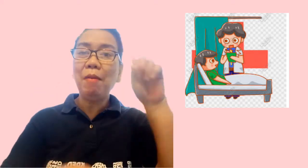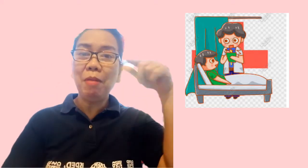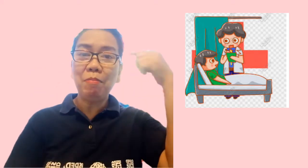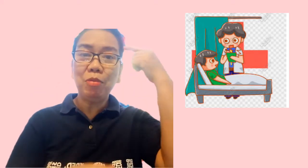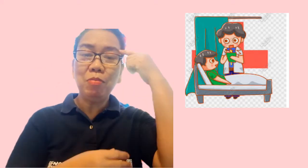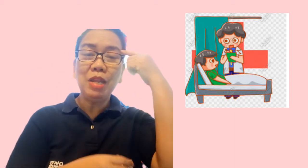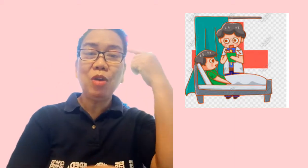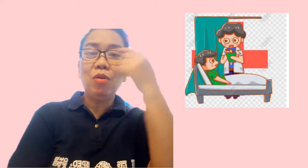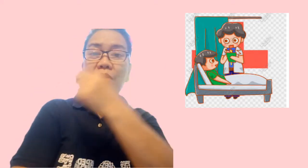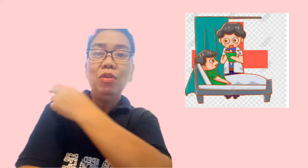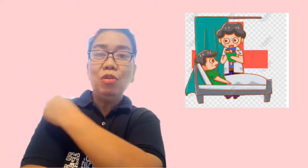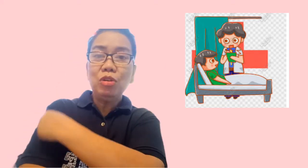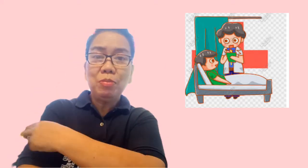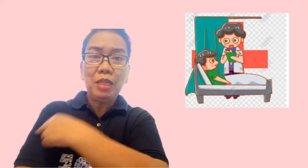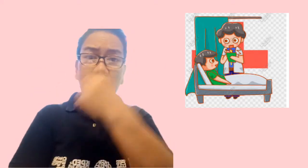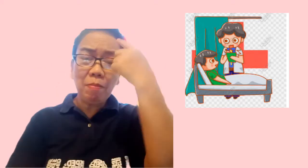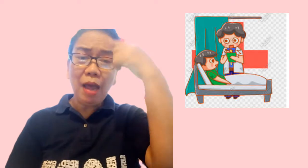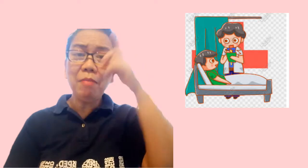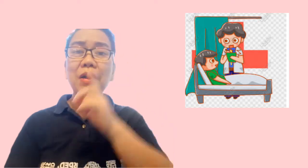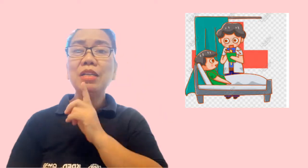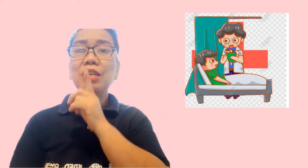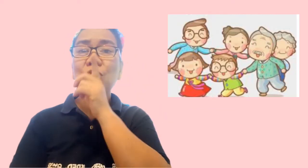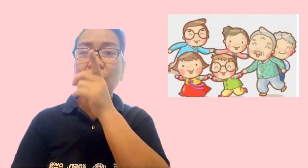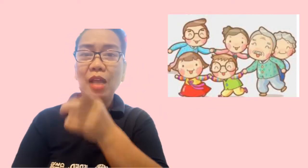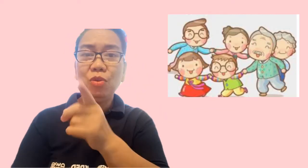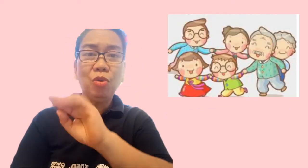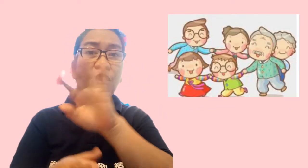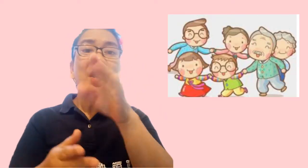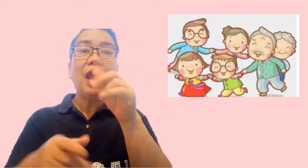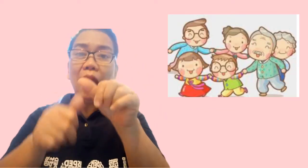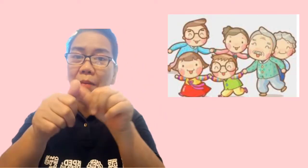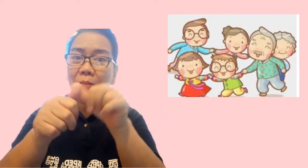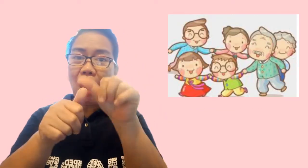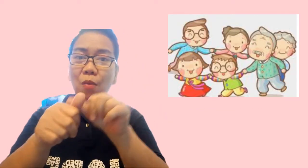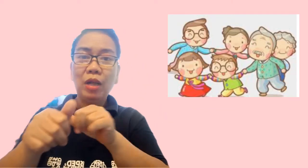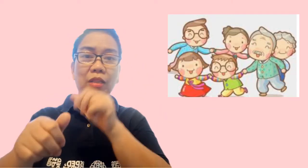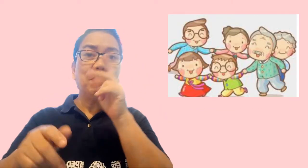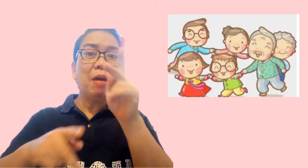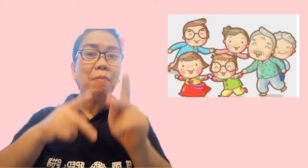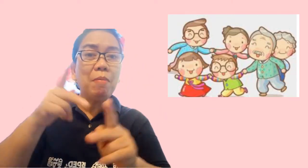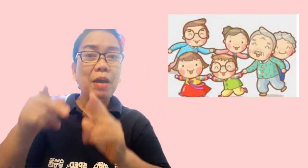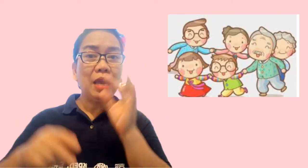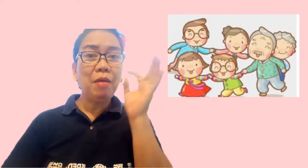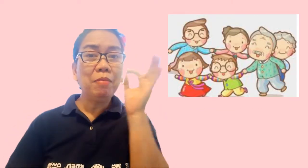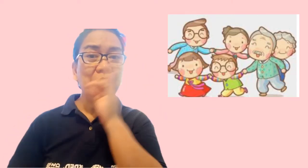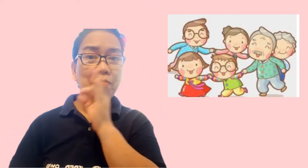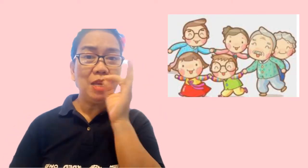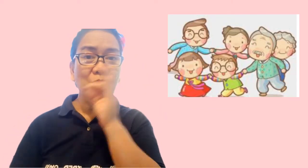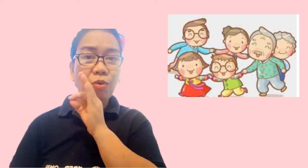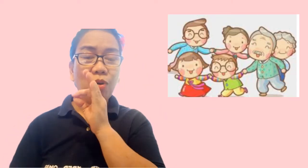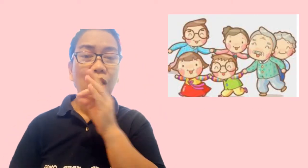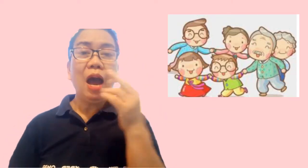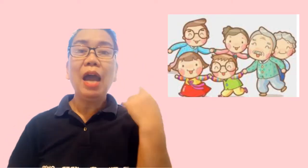pampublikong hospital para makasigurado na ang bawat mamamayang Pilipino ay